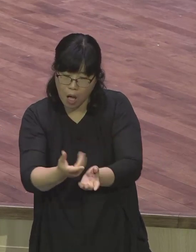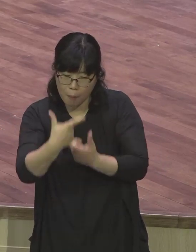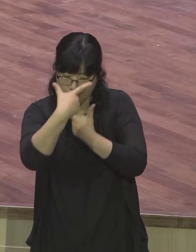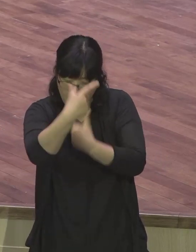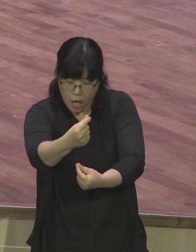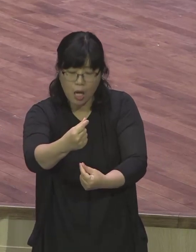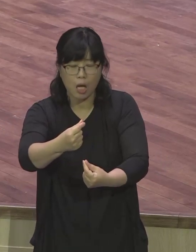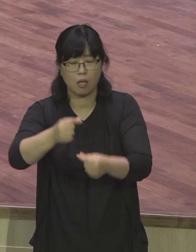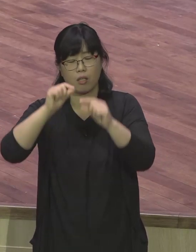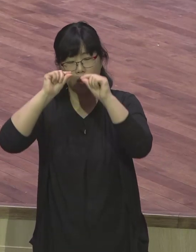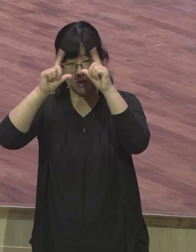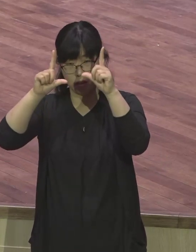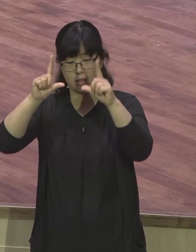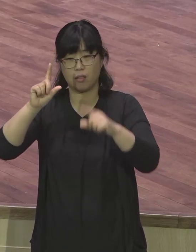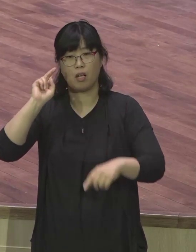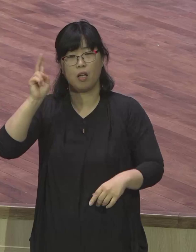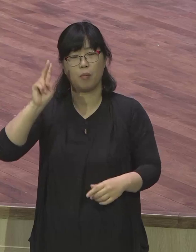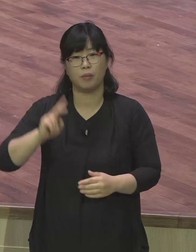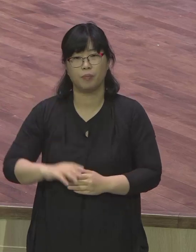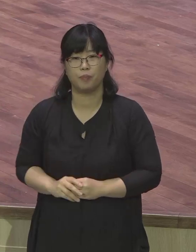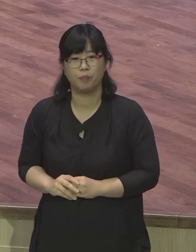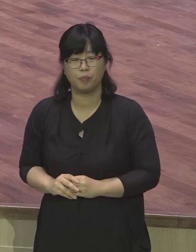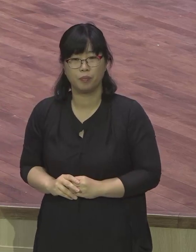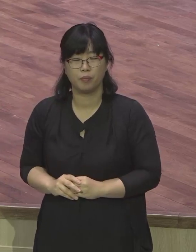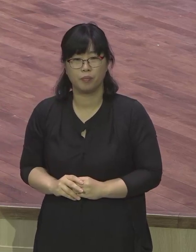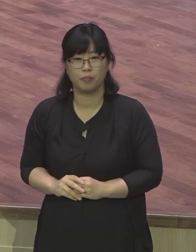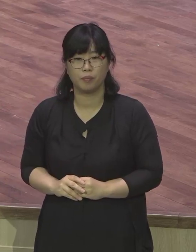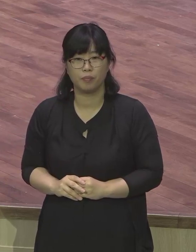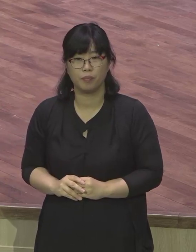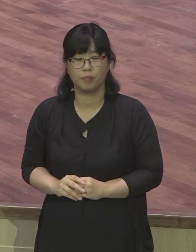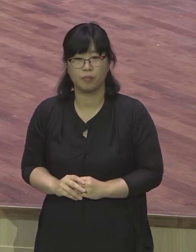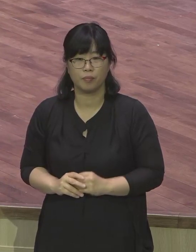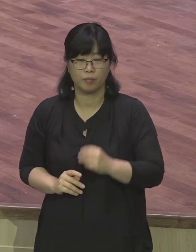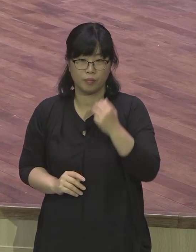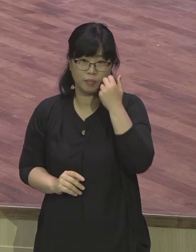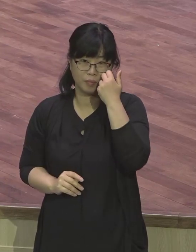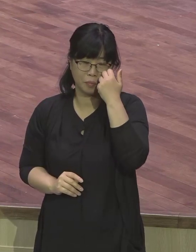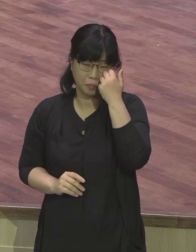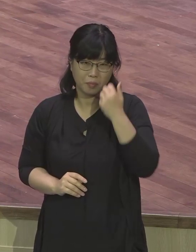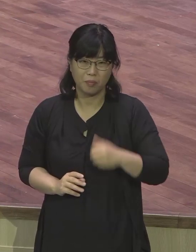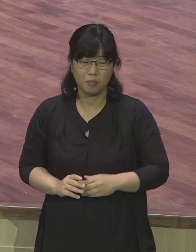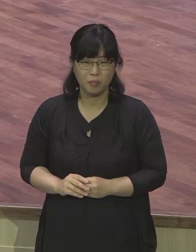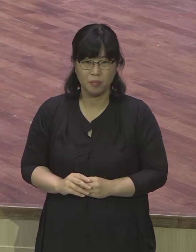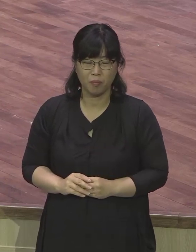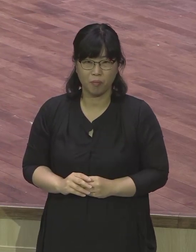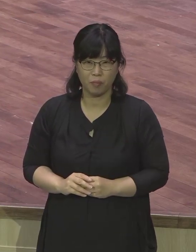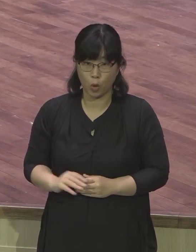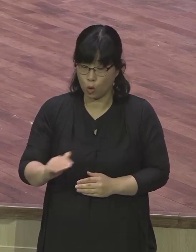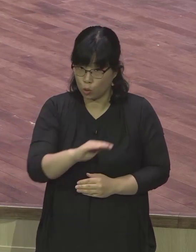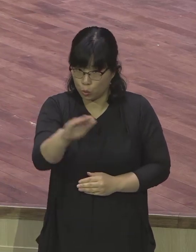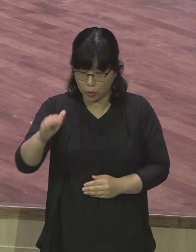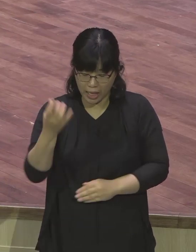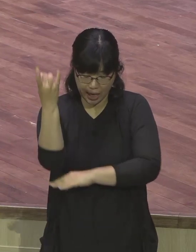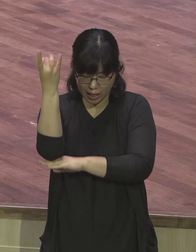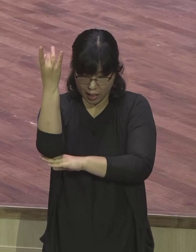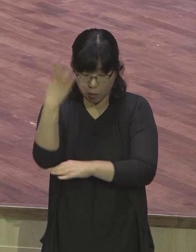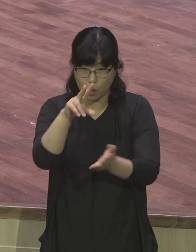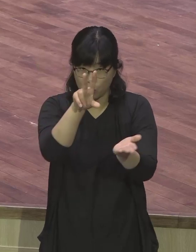하나님을 떠난 근본 문제를 또 영종 문제를 해결해 주기 위해서 메시아를 그리소를 보내주신다고